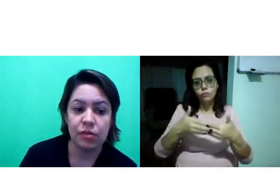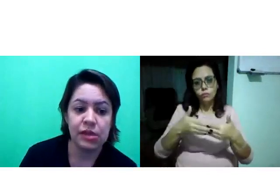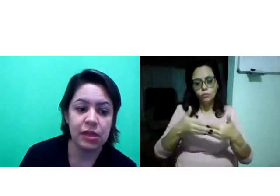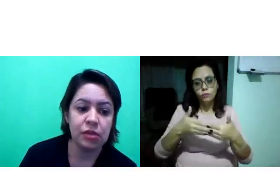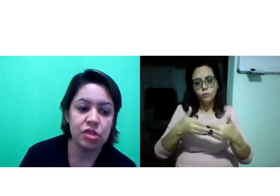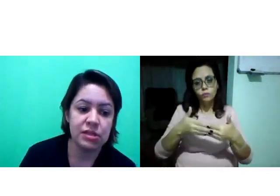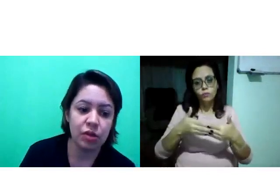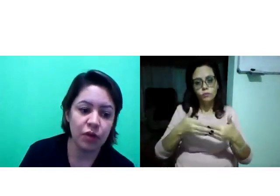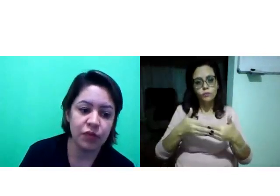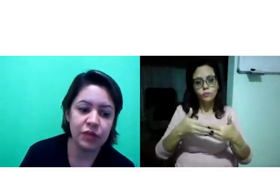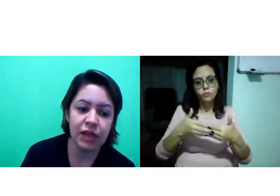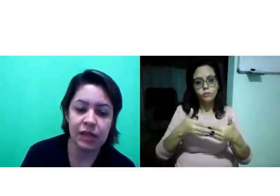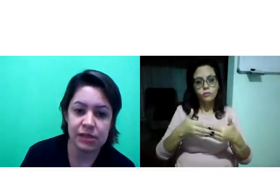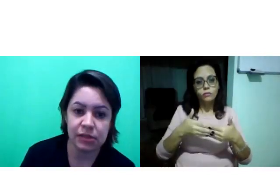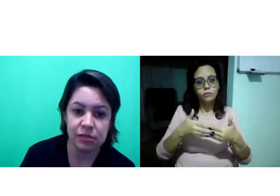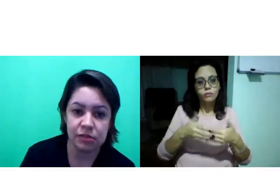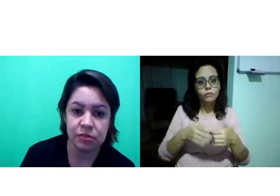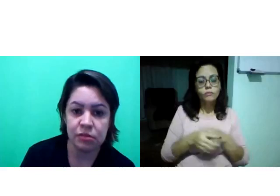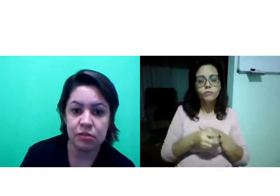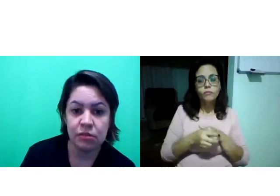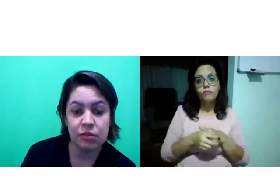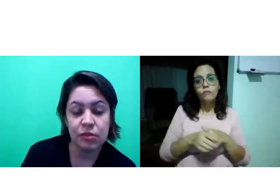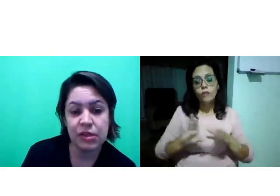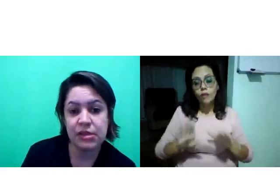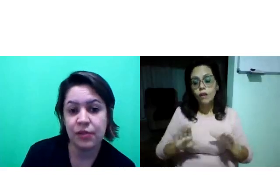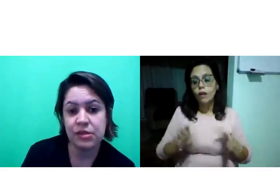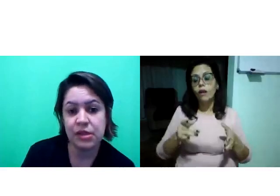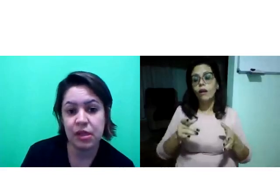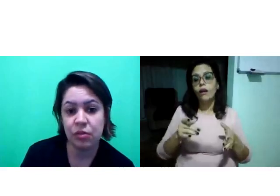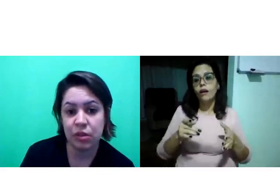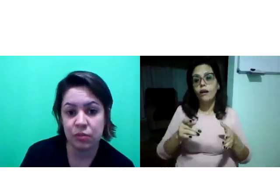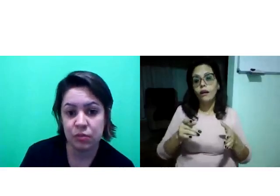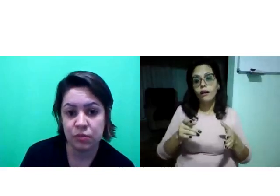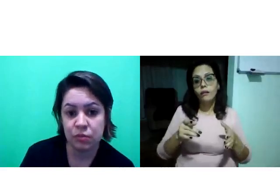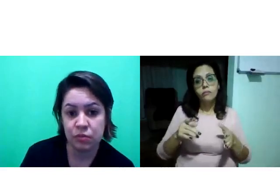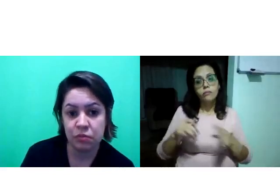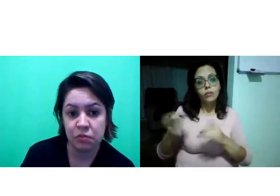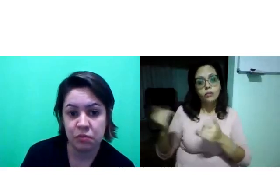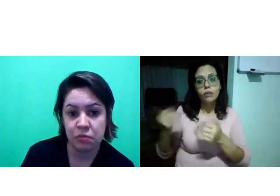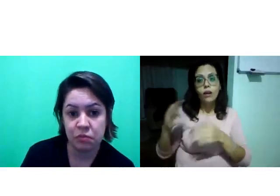Eu sei que no dia 19 finaliza. Não sei se vão estender ou não.